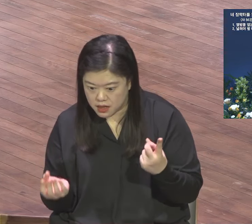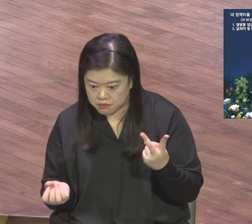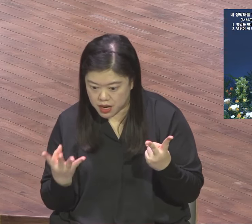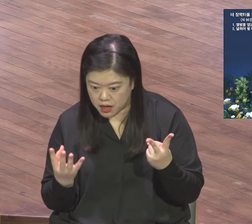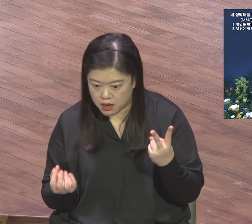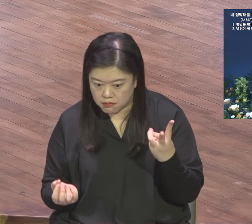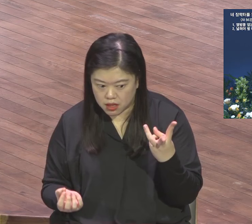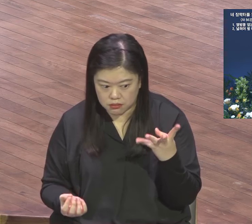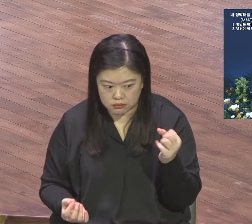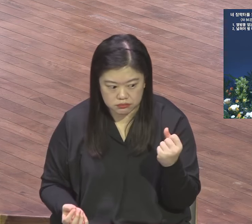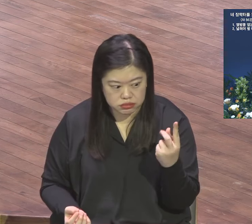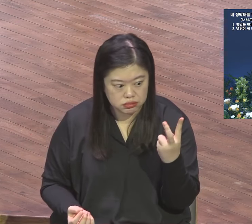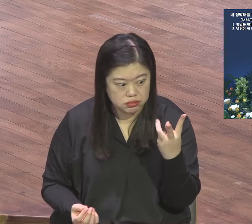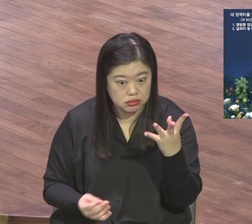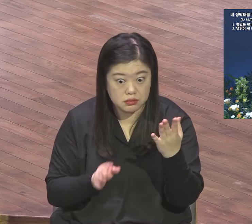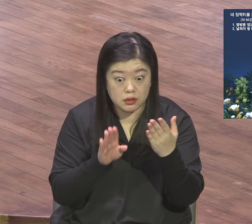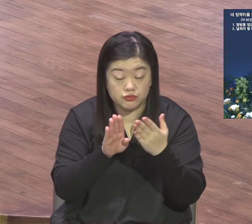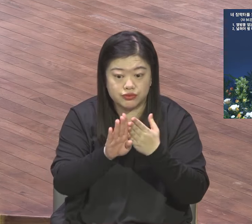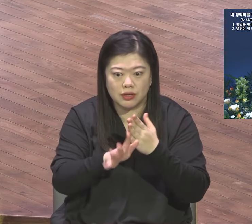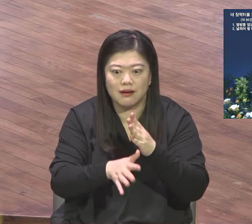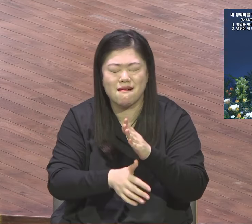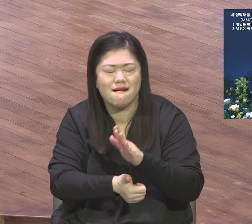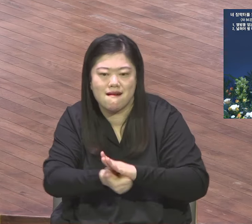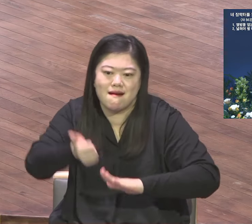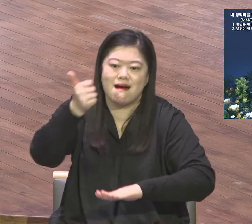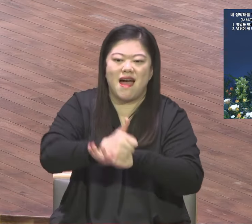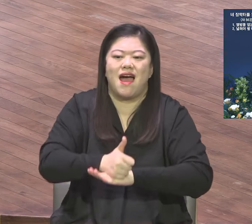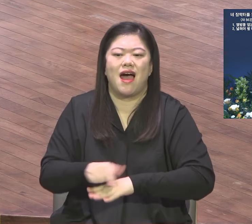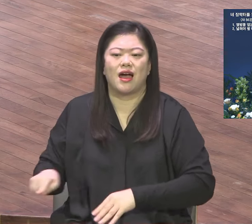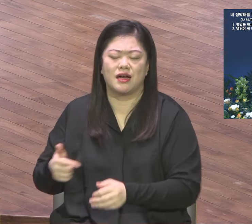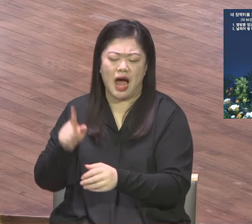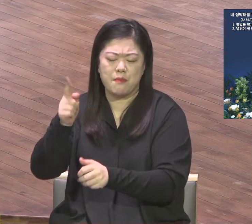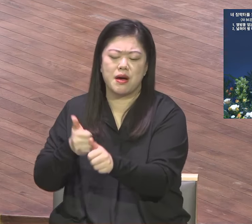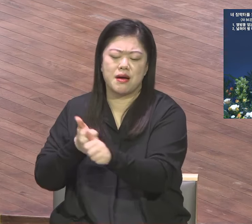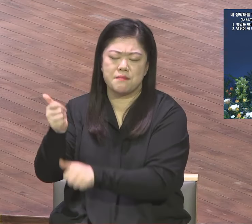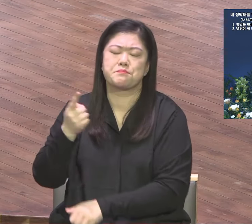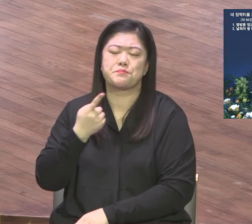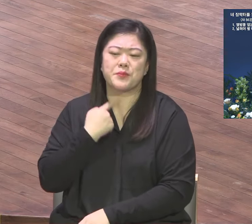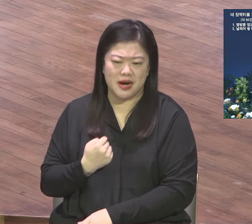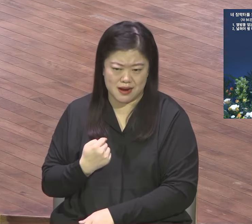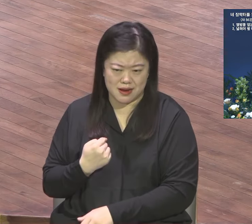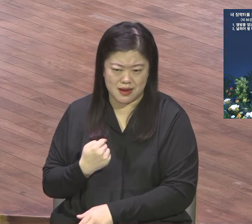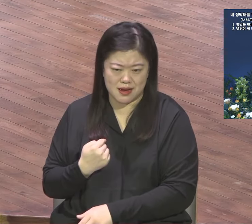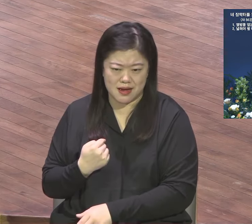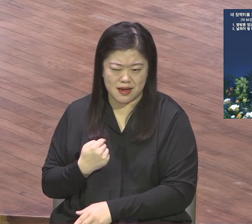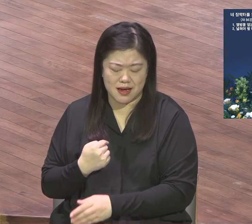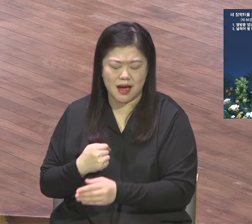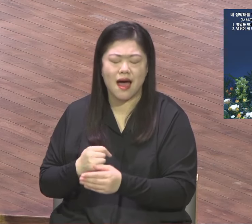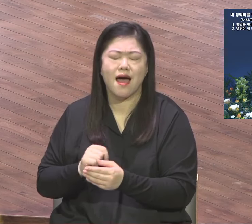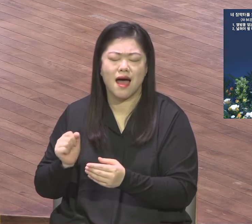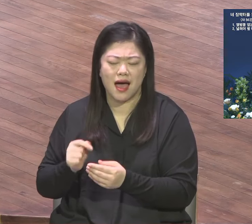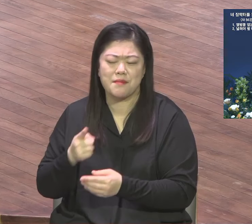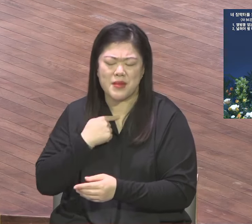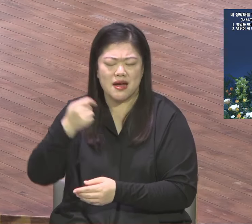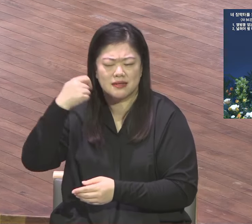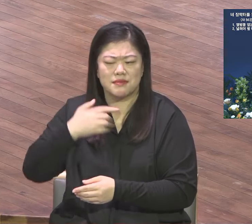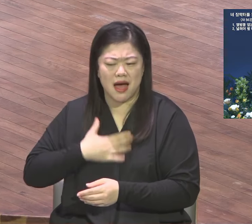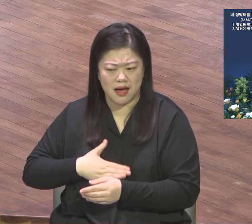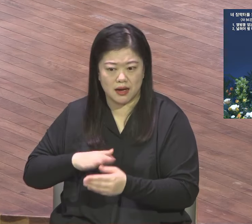작은 일에 성공을 맛본 사람일수록 작은 일에 성공을 했는데 더 큰 성공의